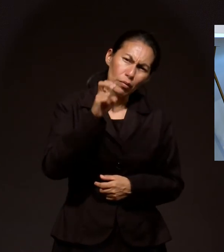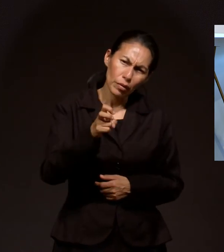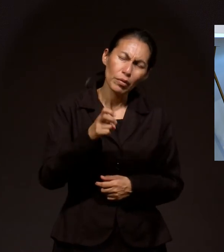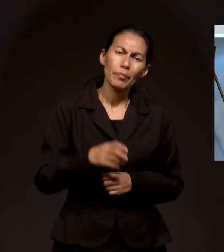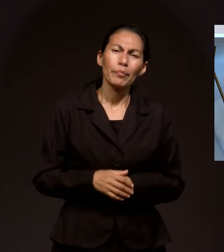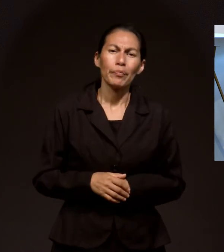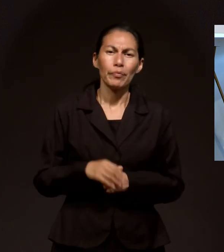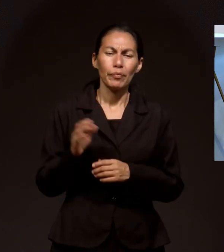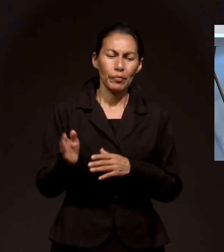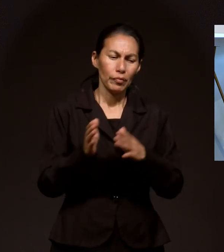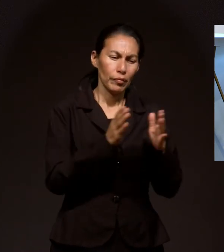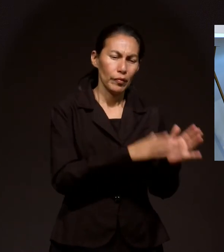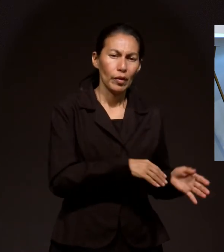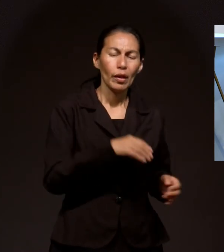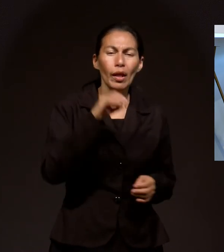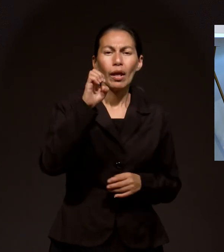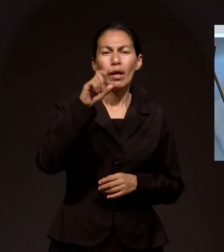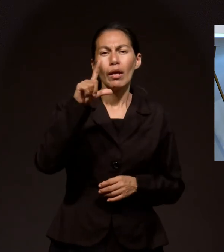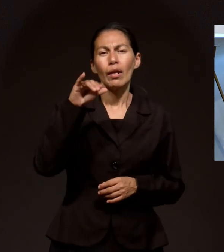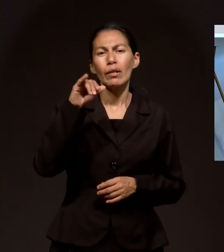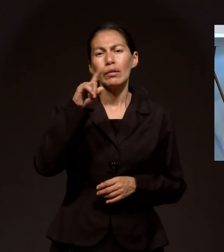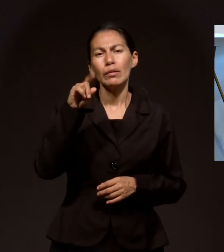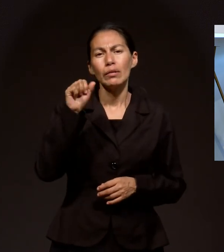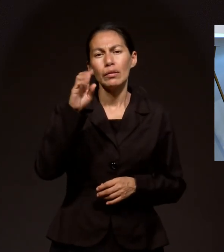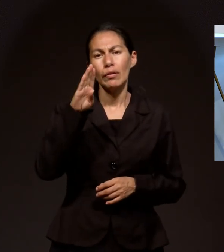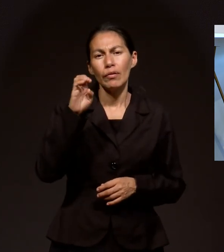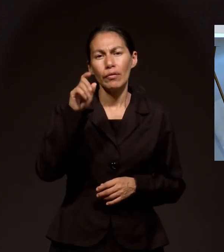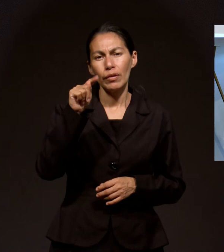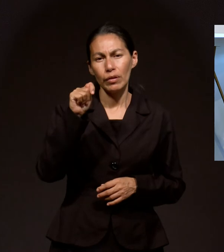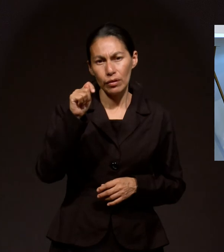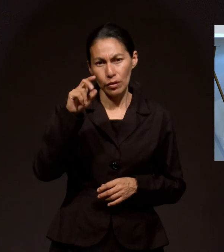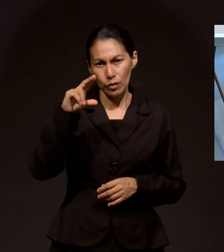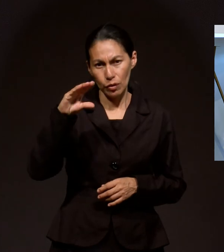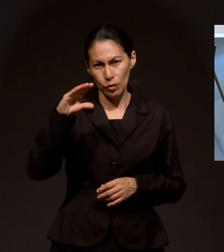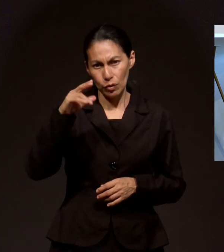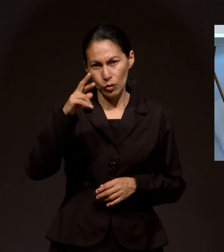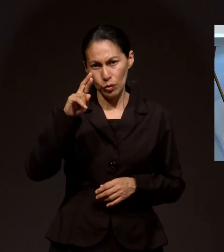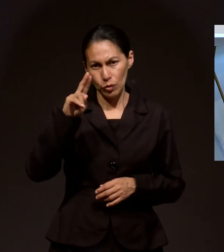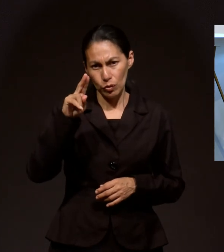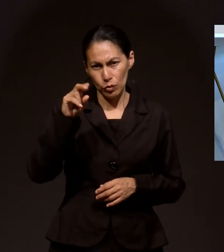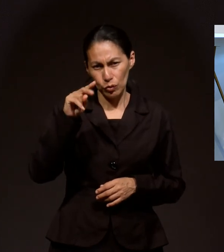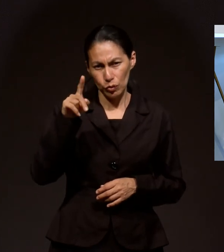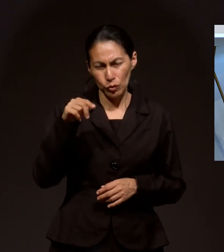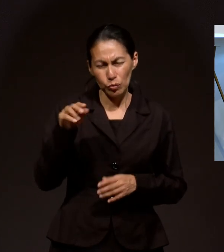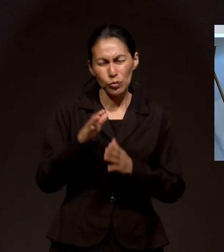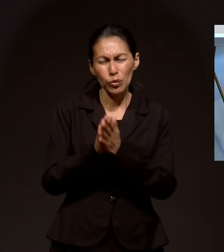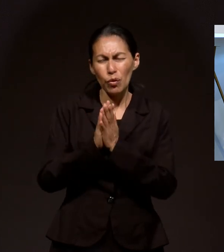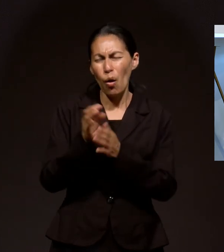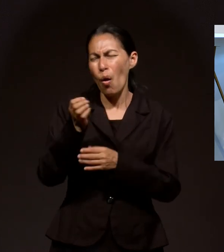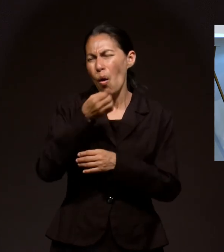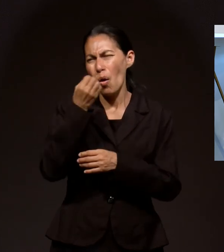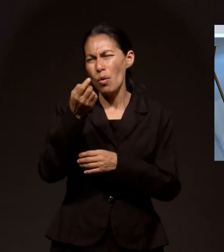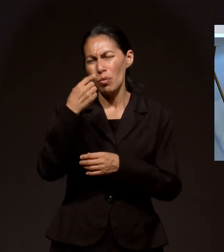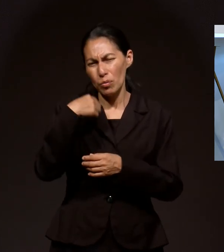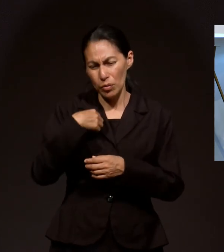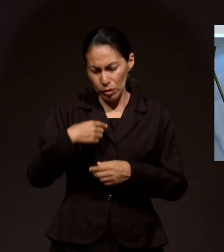Por esta petición A Elizabeth Cruz Hola a todos Les ruego que oren Por mi salud Me realizaré un